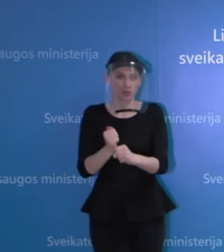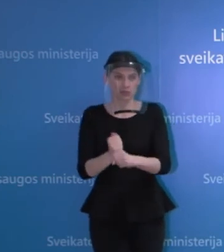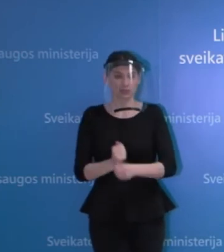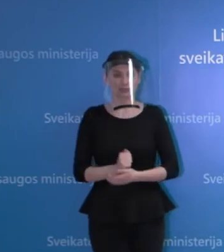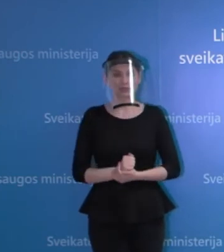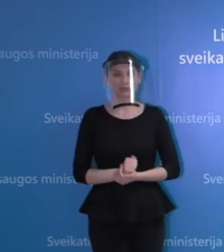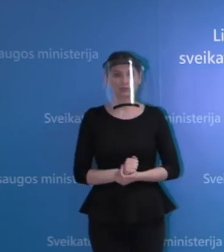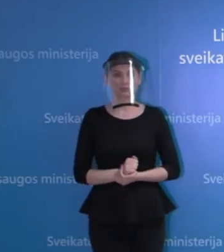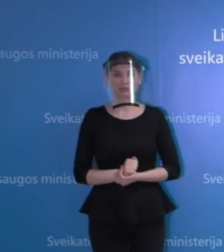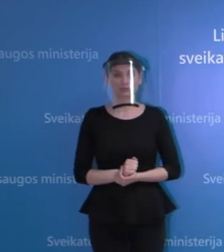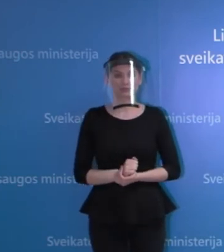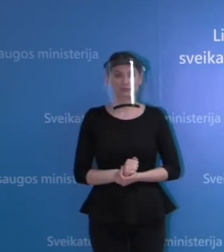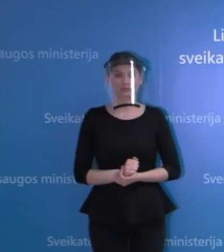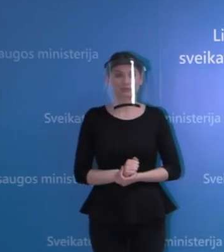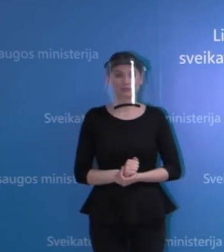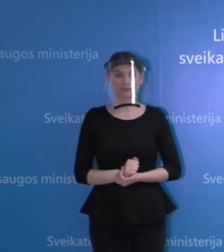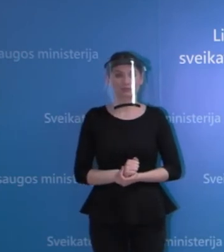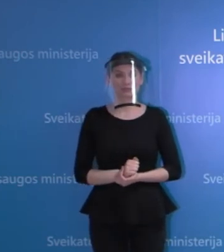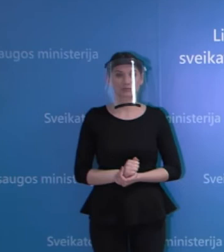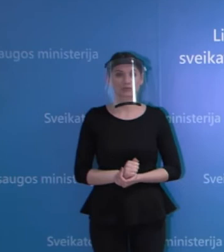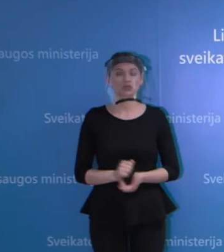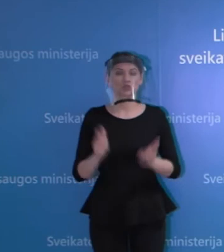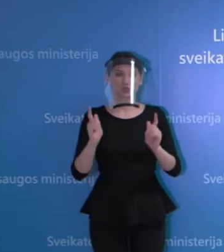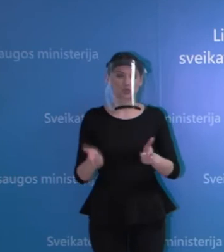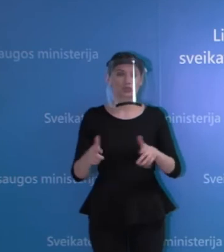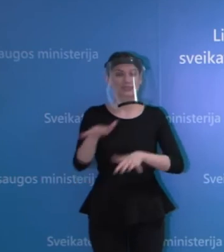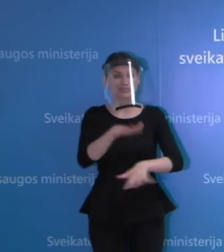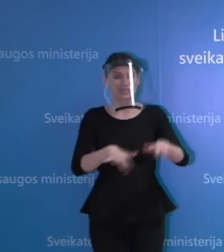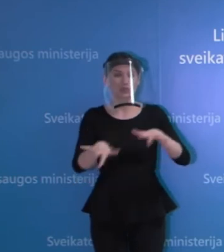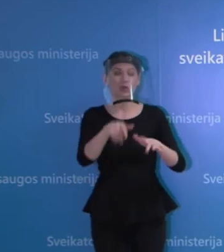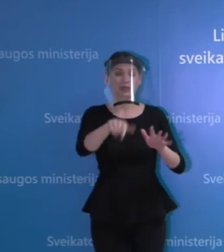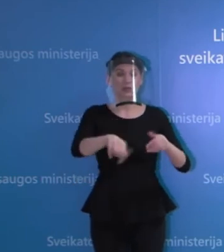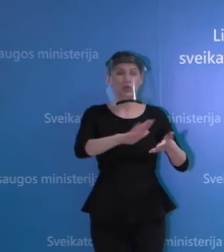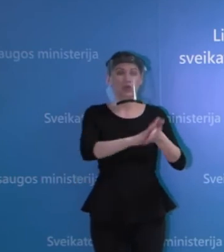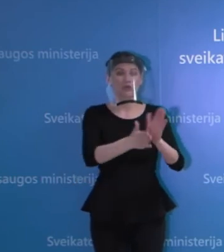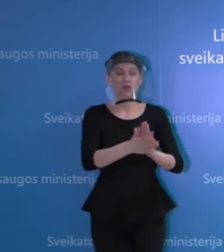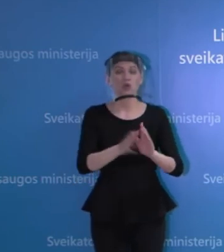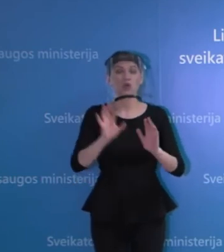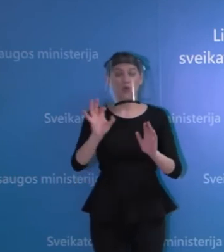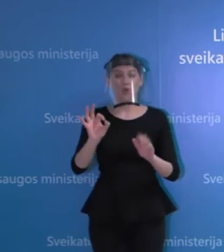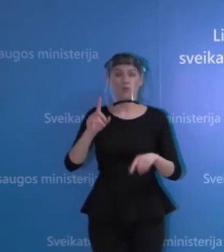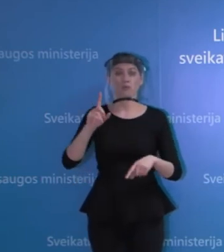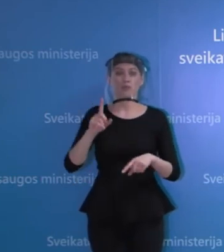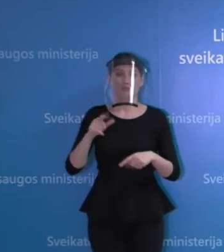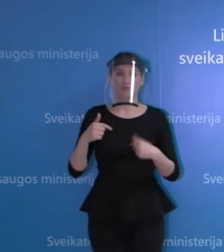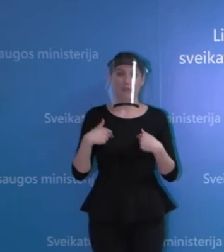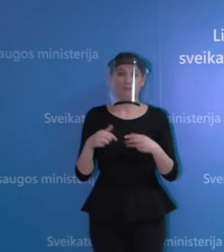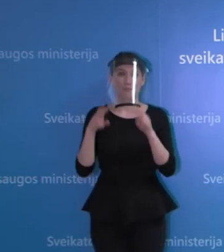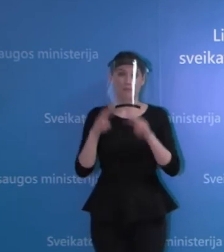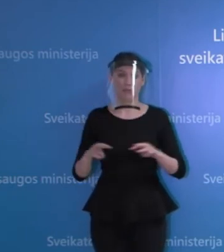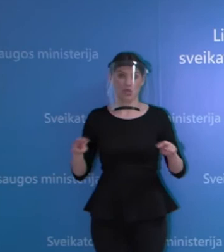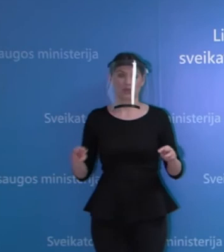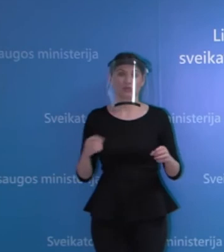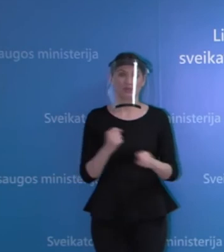tikrai jų yra daugiau negu pakankama, kad situaciją suvaldyti. Valdžia plačiai, prasme, veikia ir yra